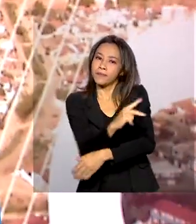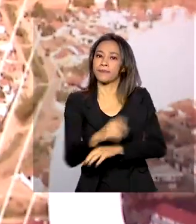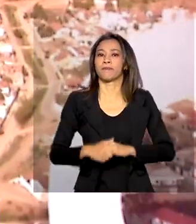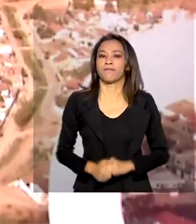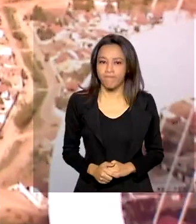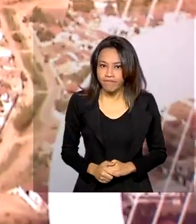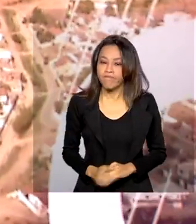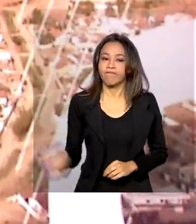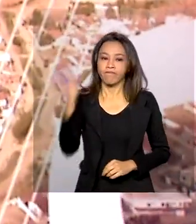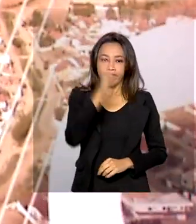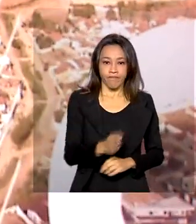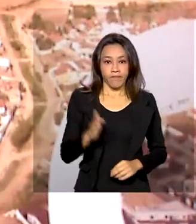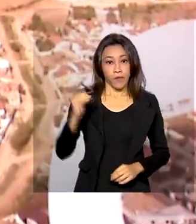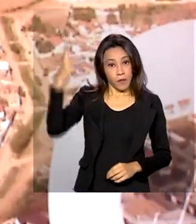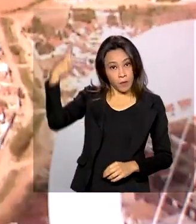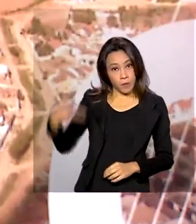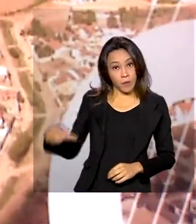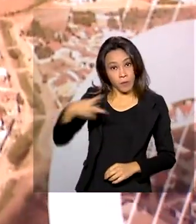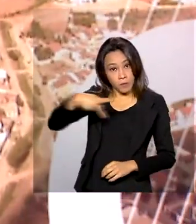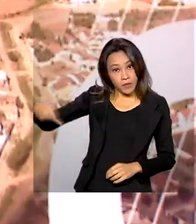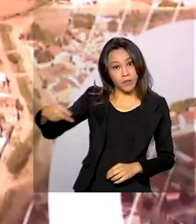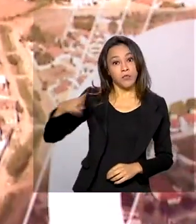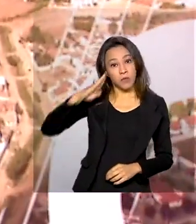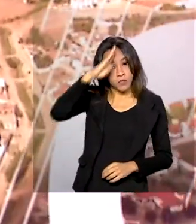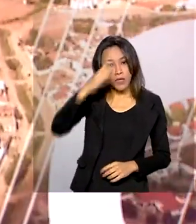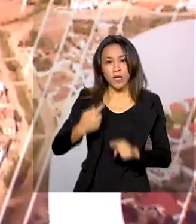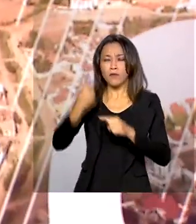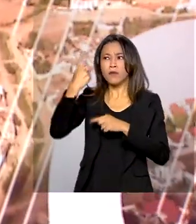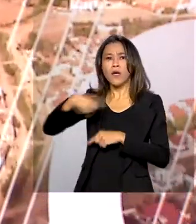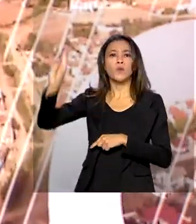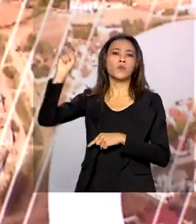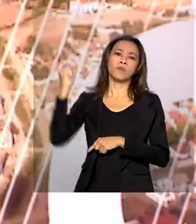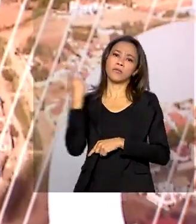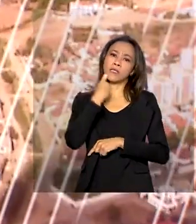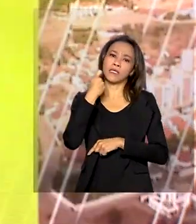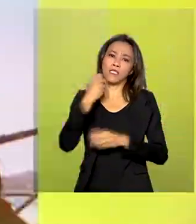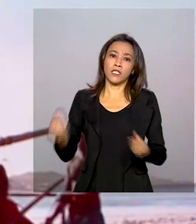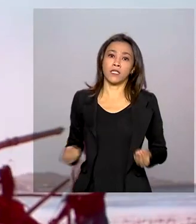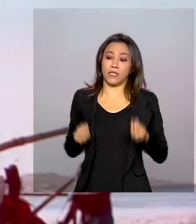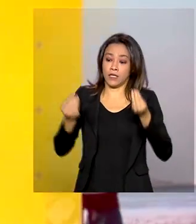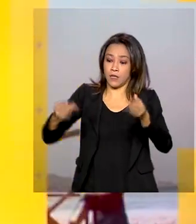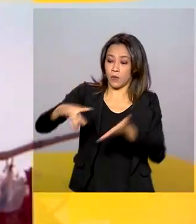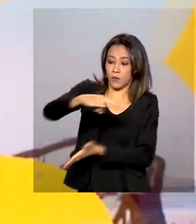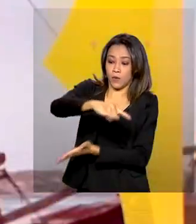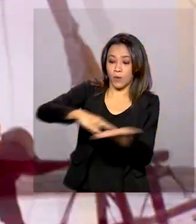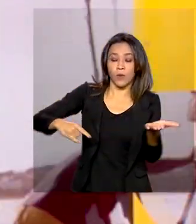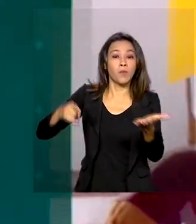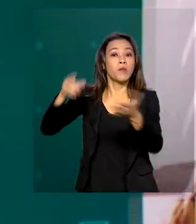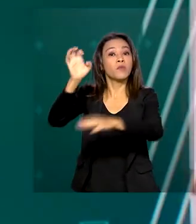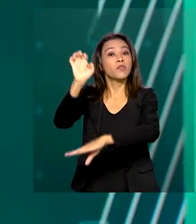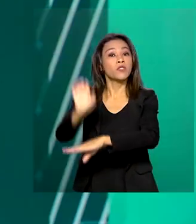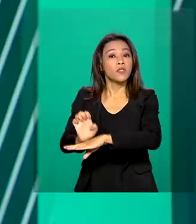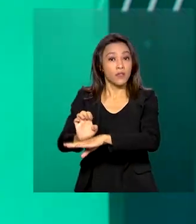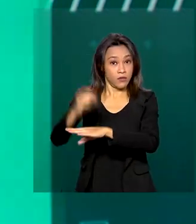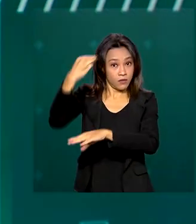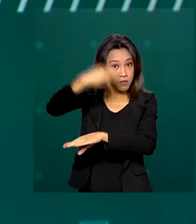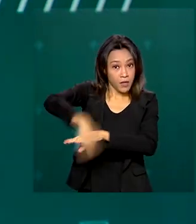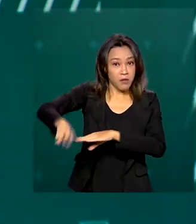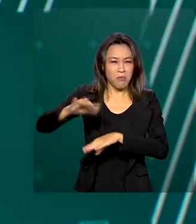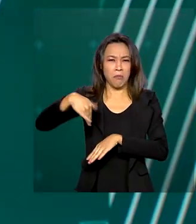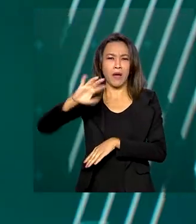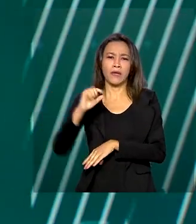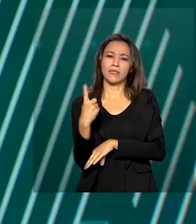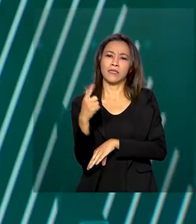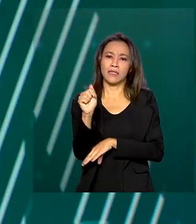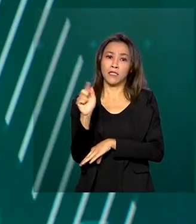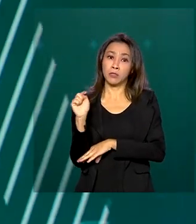O presidente Jair Bolsonaro entregou na última sexta-feira títulos de propriedade rural no Maranhão. São mais de 17 mil títulos